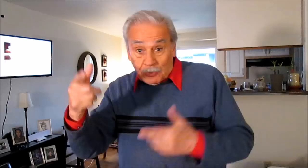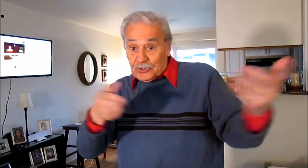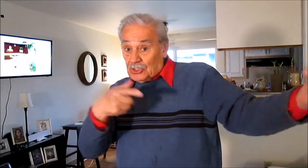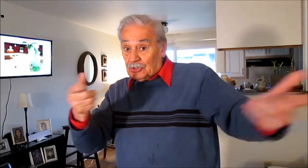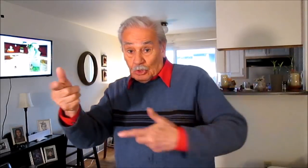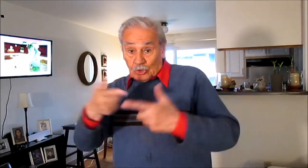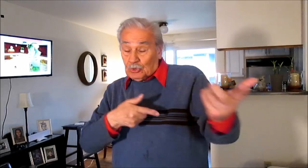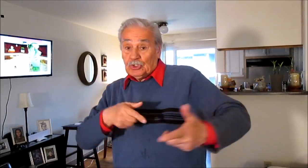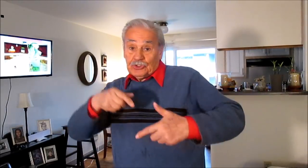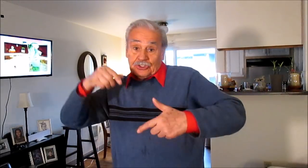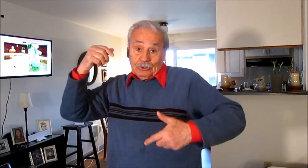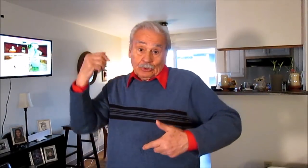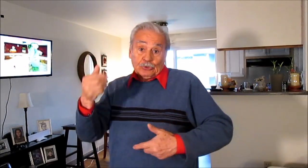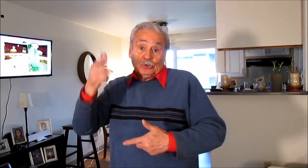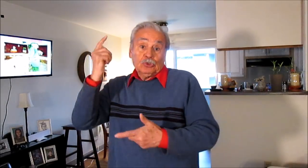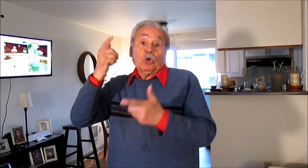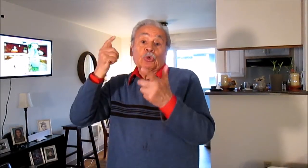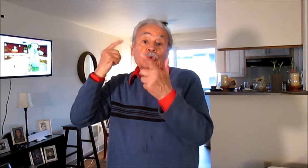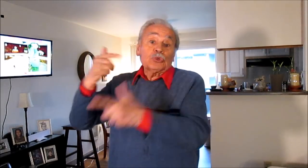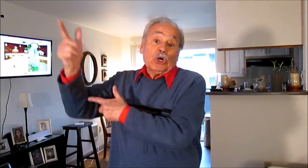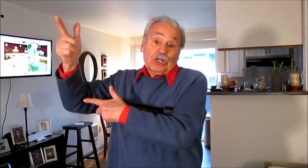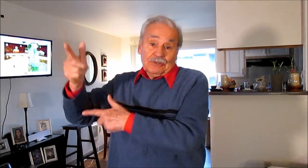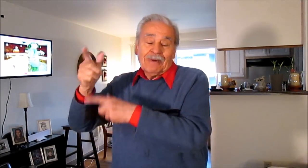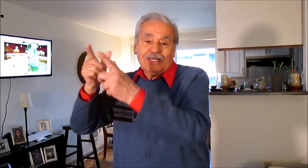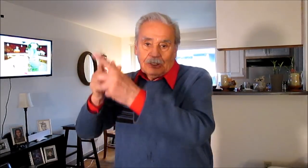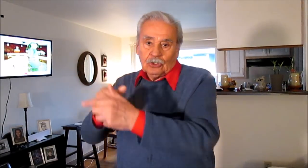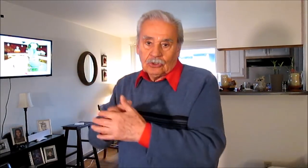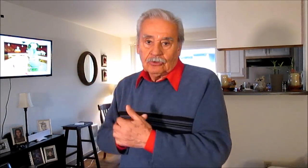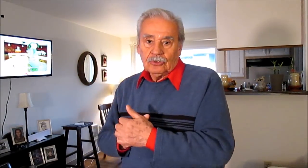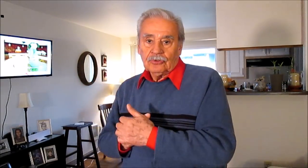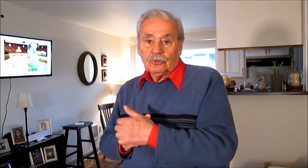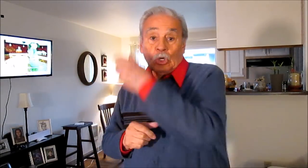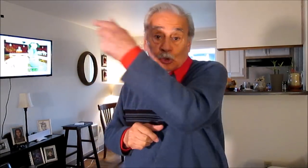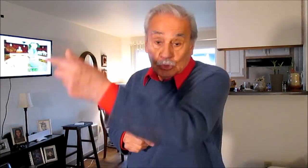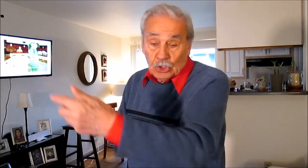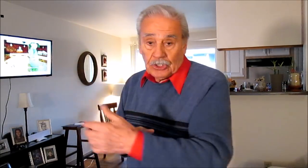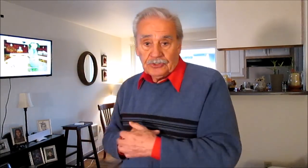porque son corruptos corruptores más que corruptos corruptores